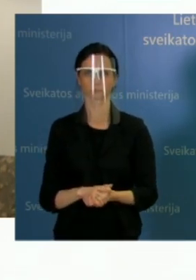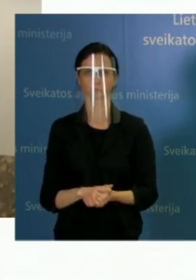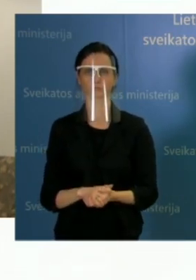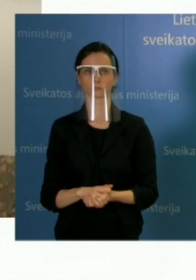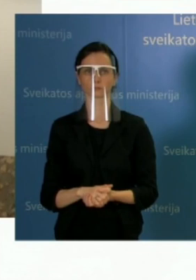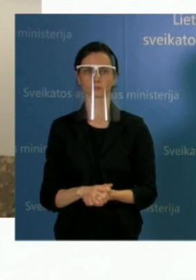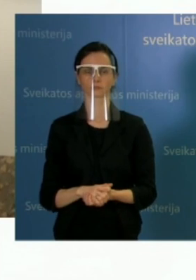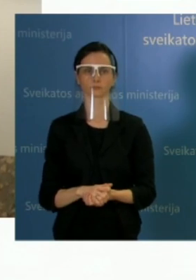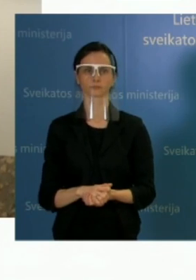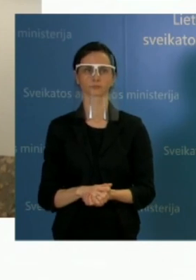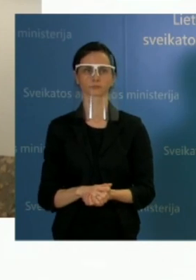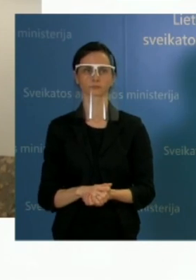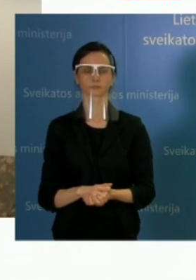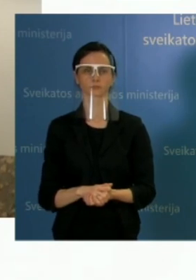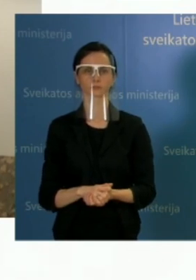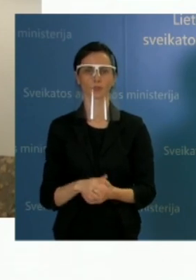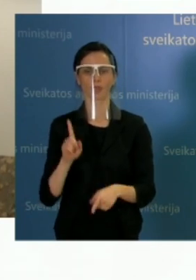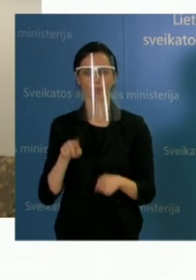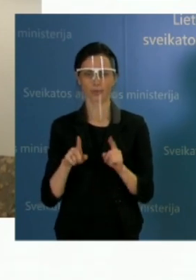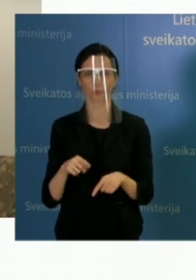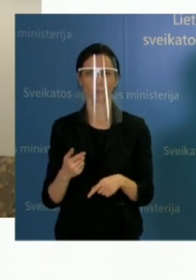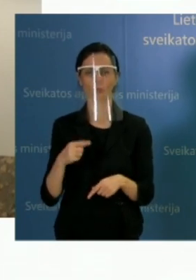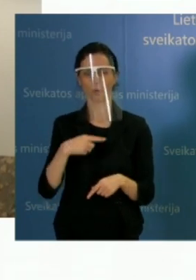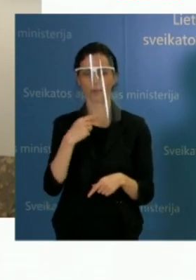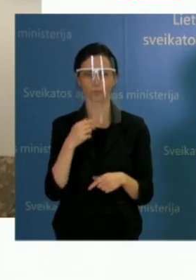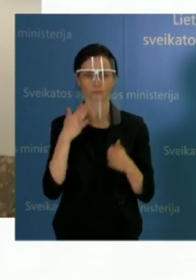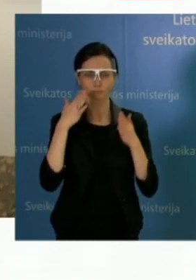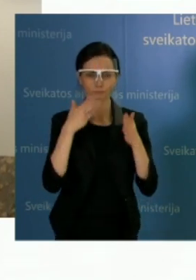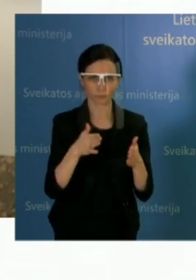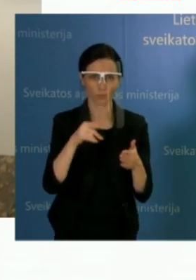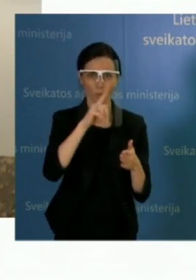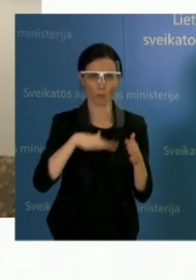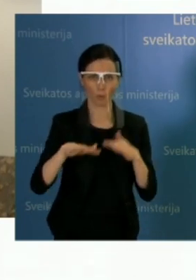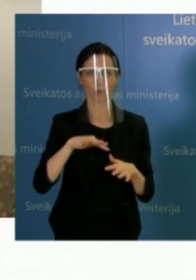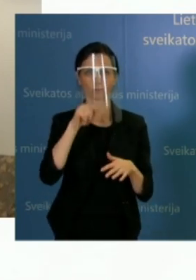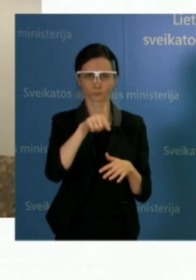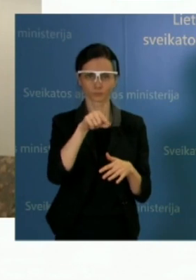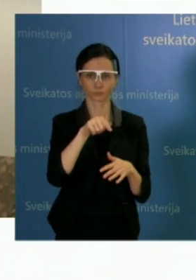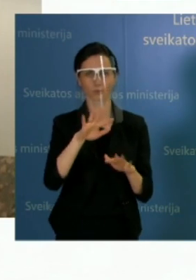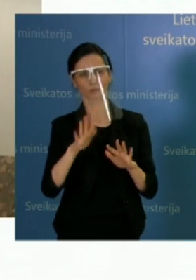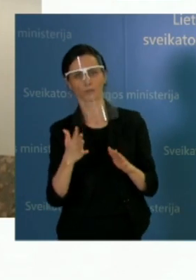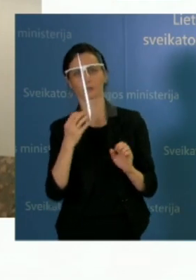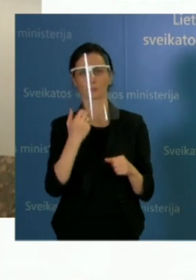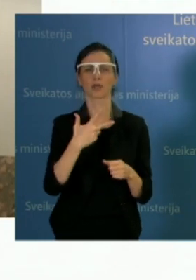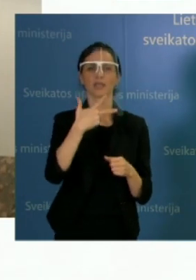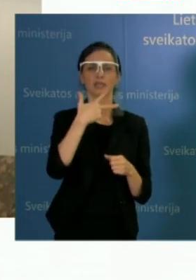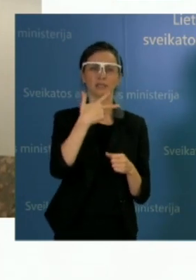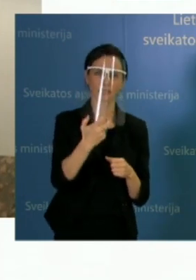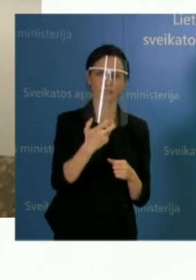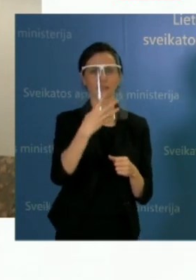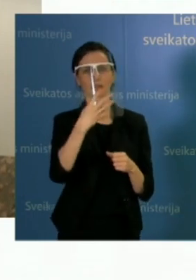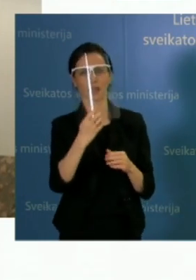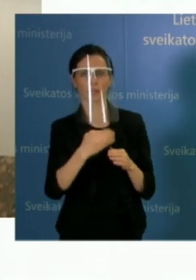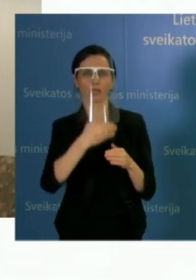situaciją, regionę, vėlgi aš kalbu, mes esam turbūt 3-4 savaitės priekį visos Lietuvos,